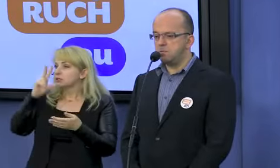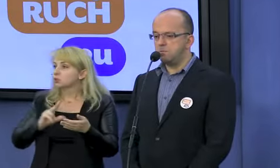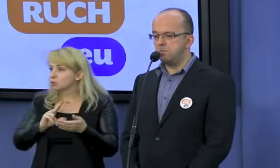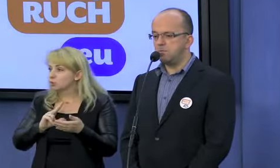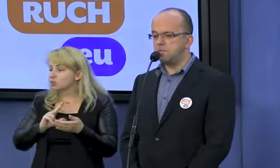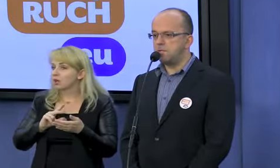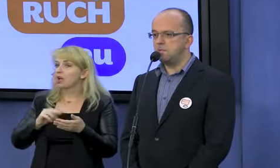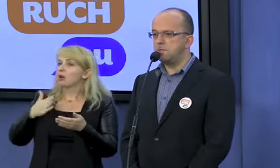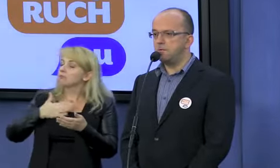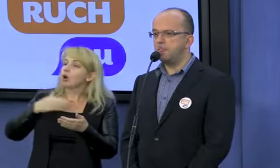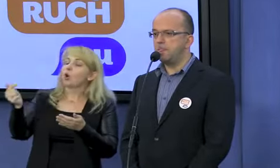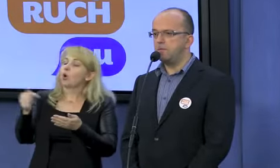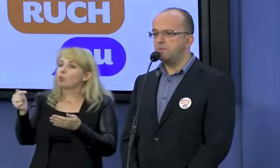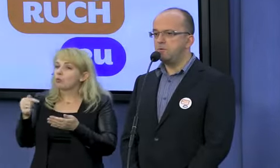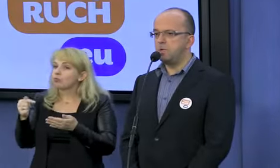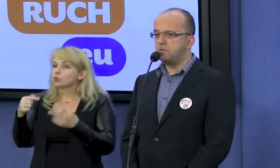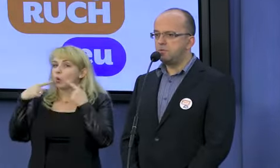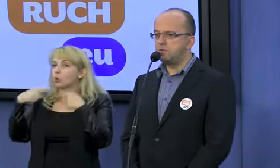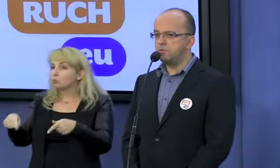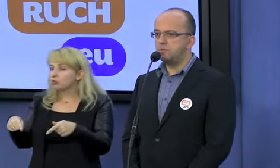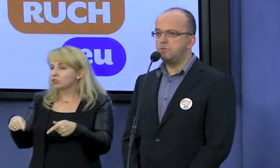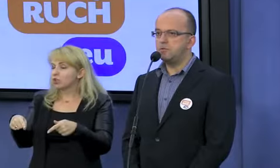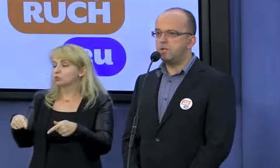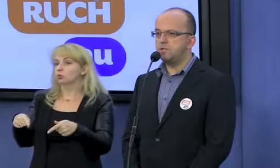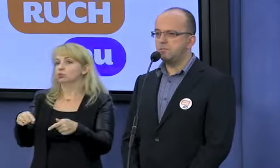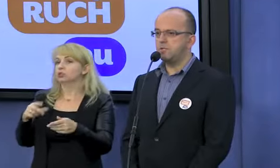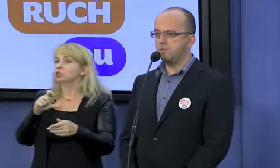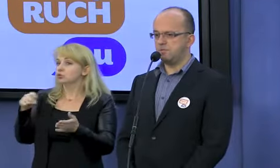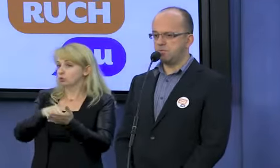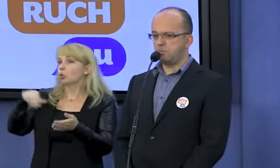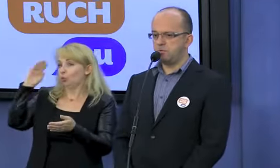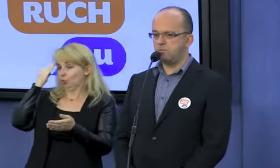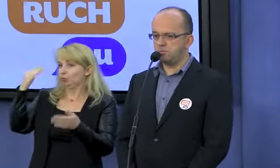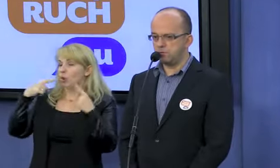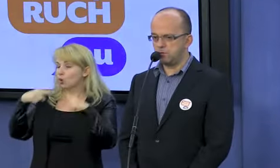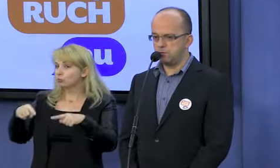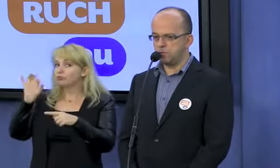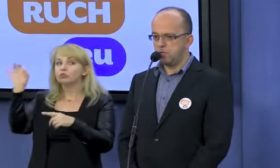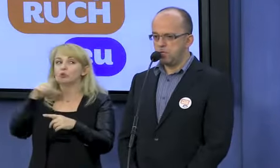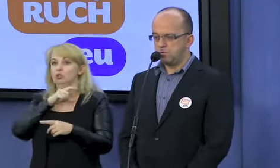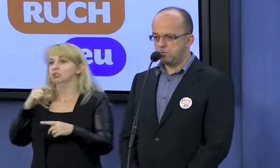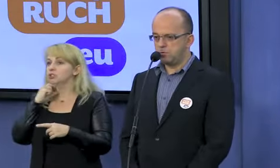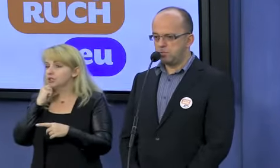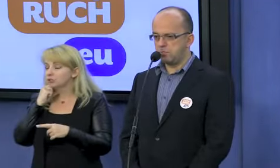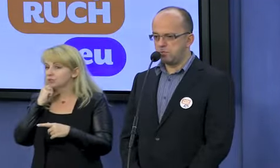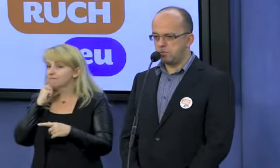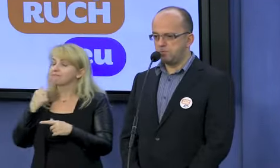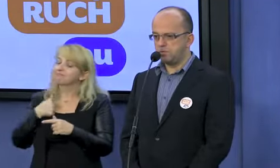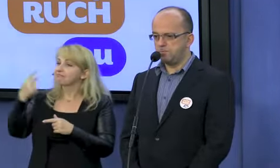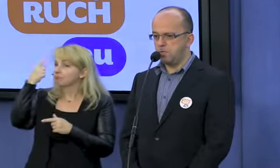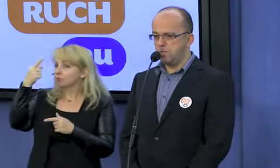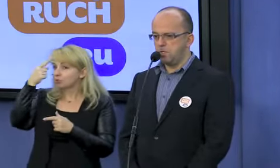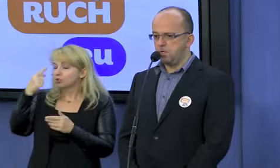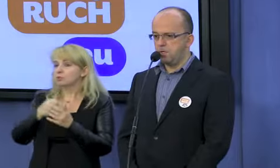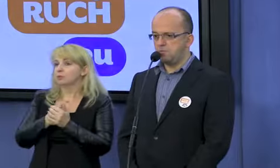zobowiązany do odpowiedzialności, czy jest odpowiedzialny za przestępstwa swoich duchownych. Otóż wychodzimy z założenia,